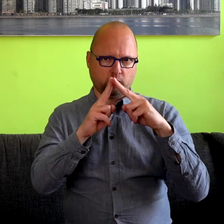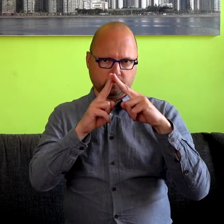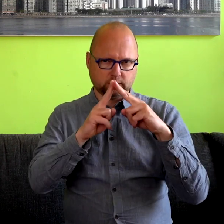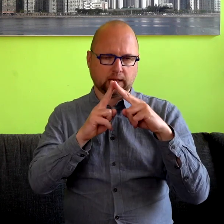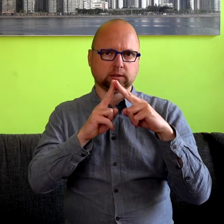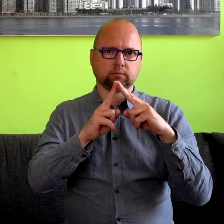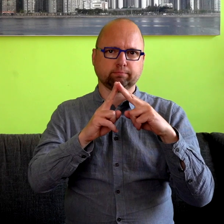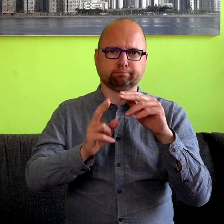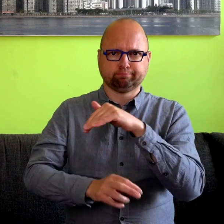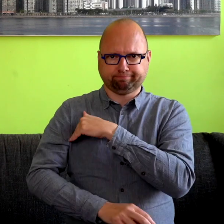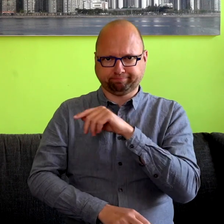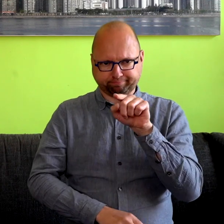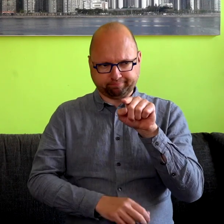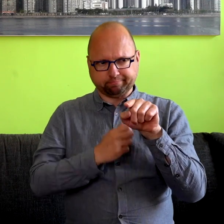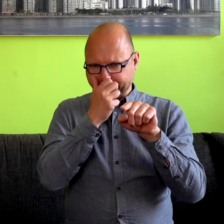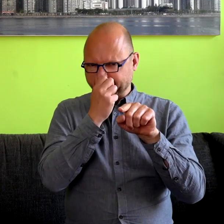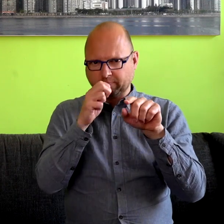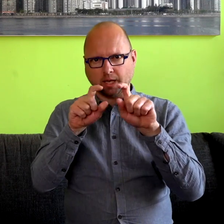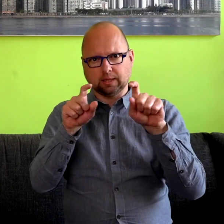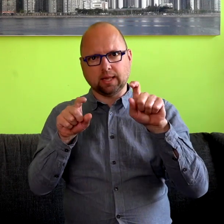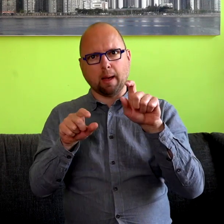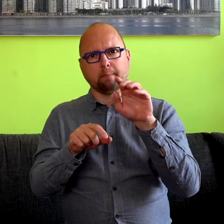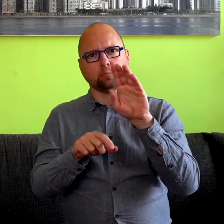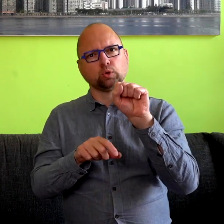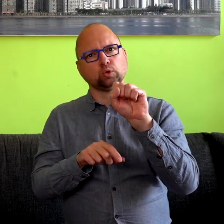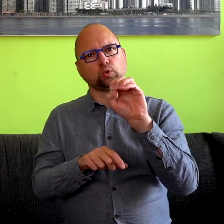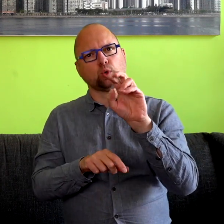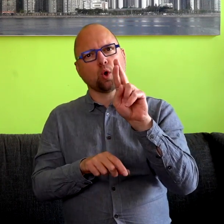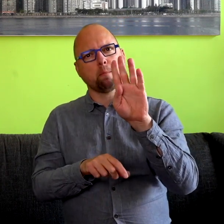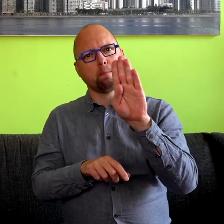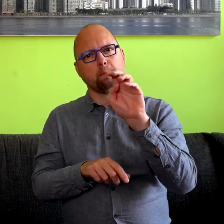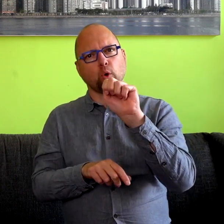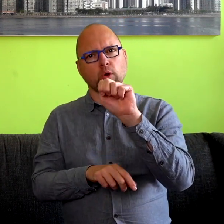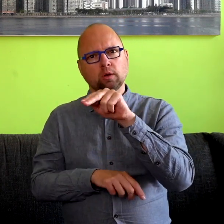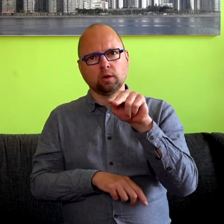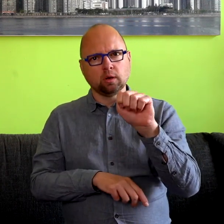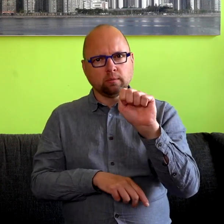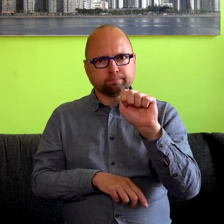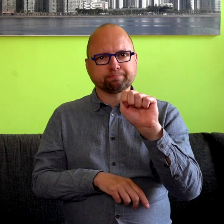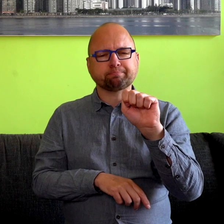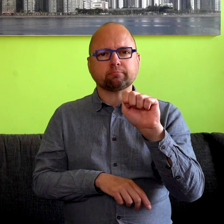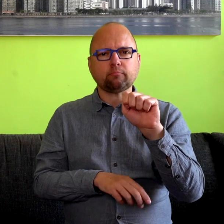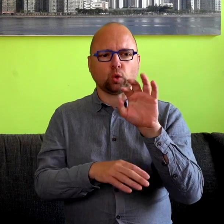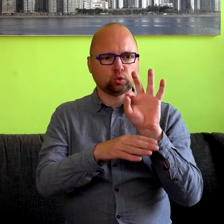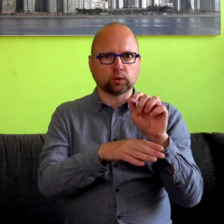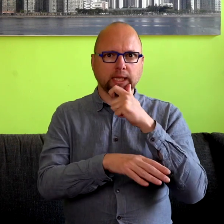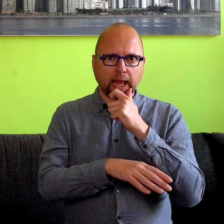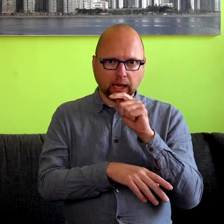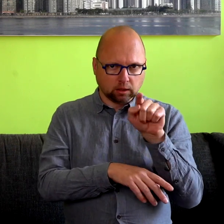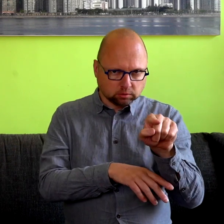Engels. En die gebruikte ondersteunende gebaren bij het aanleren van Engels, omdat ze merkte dat dat